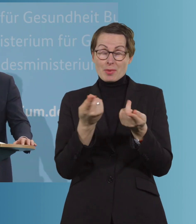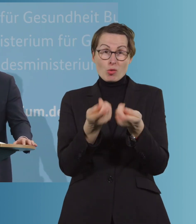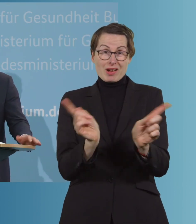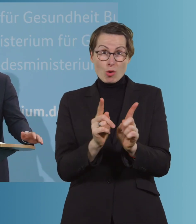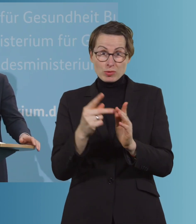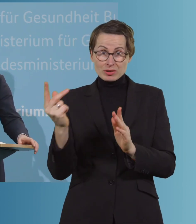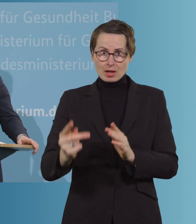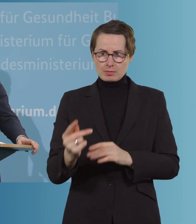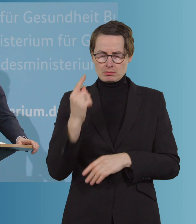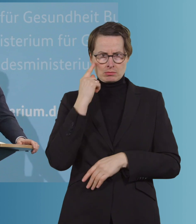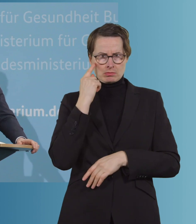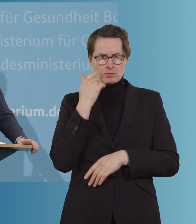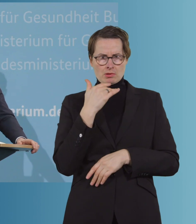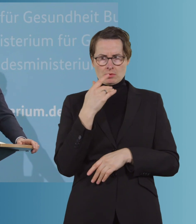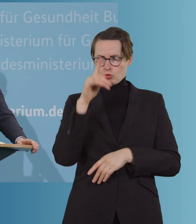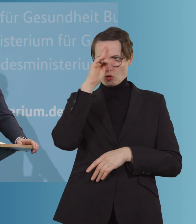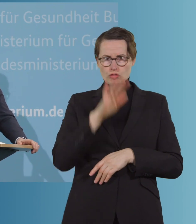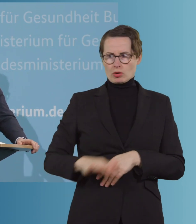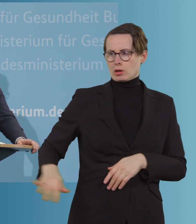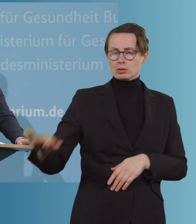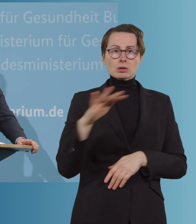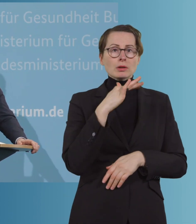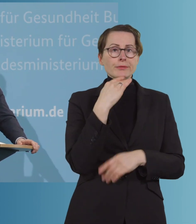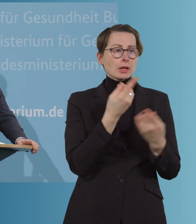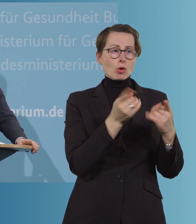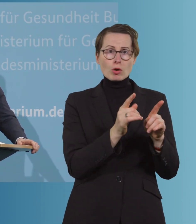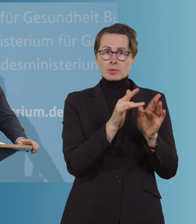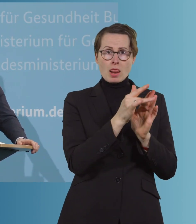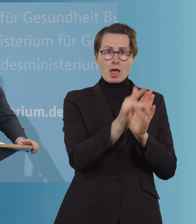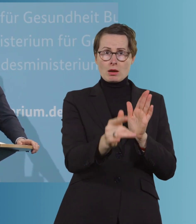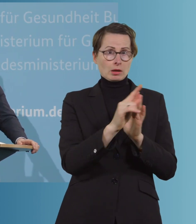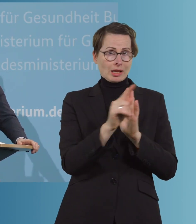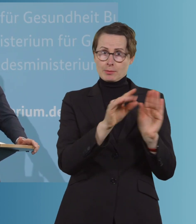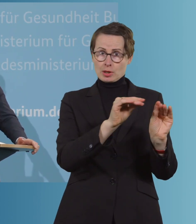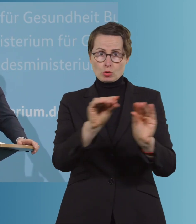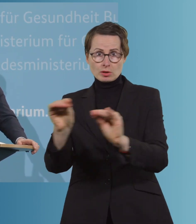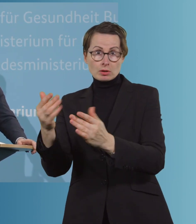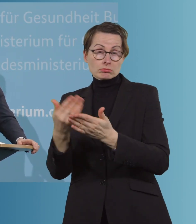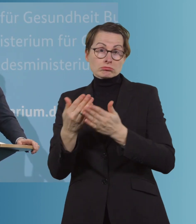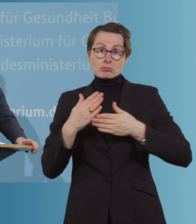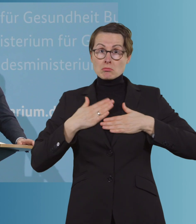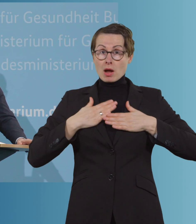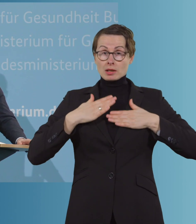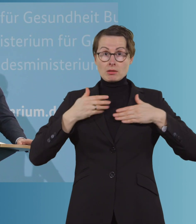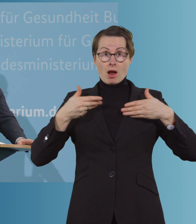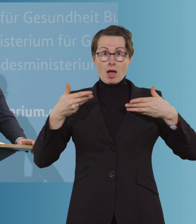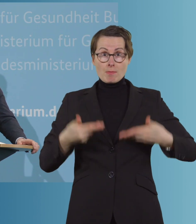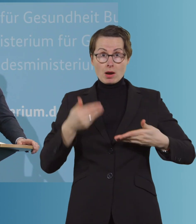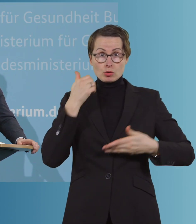Stellen viele Räume auch frei zur Verfügung, leer. Wenn ich nur an mein Heimatdorf denke, fielen mir mehr Räumlichkeiten ein,